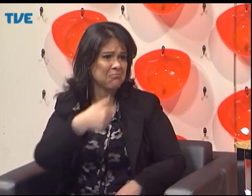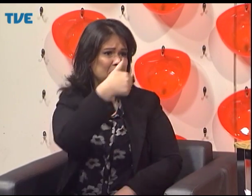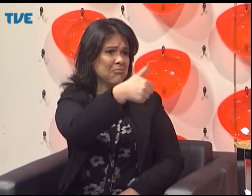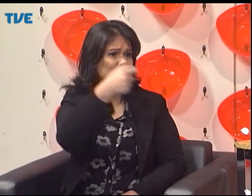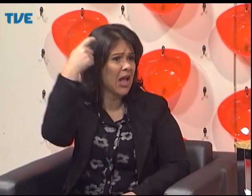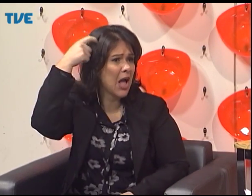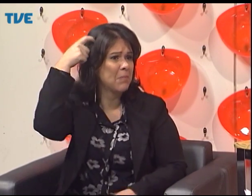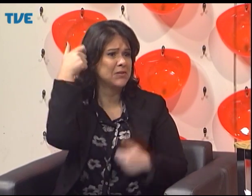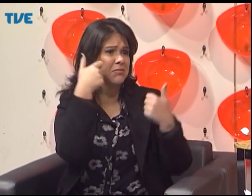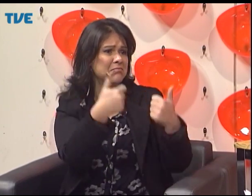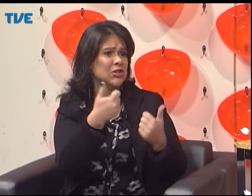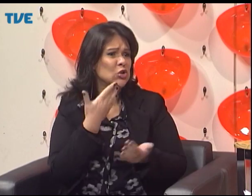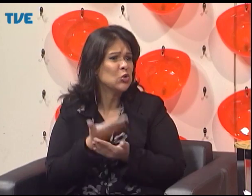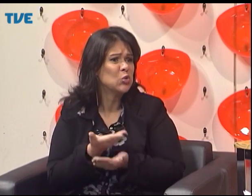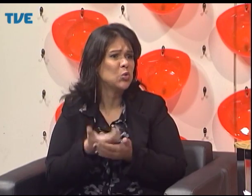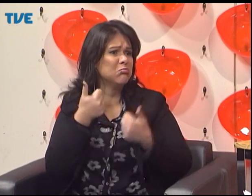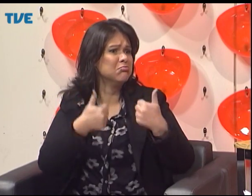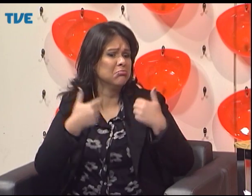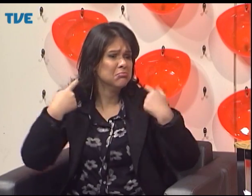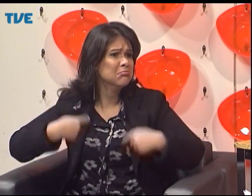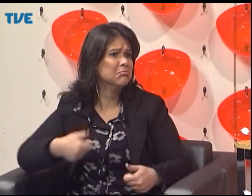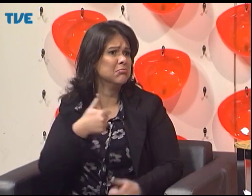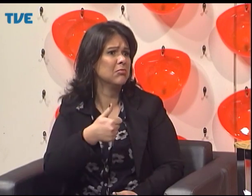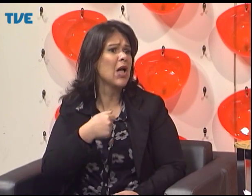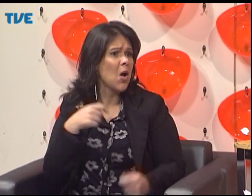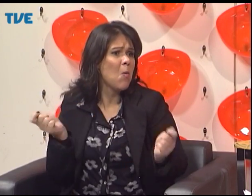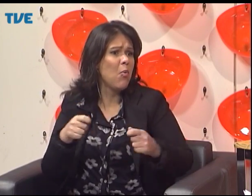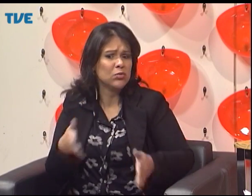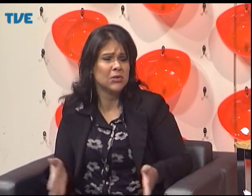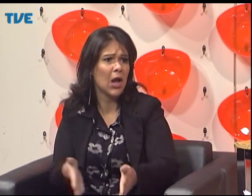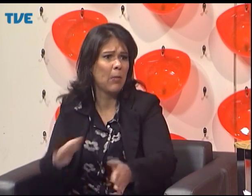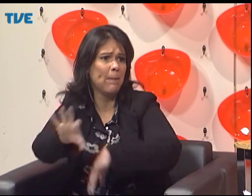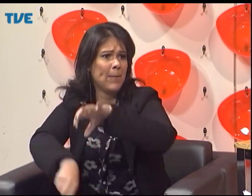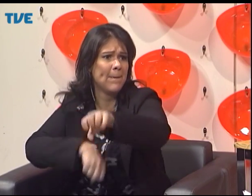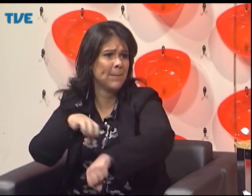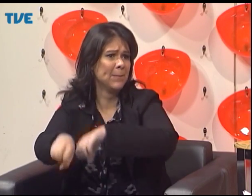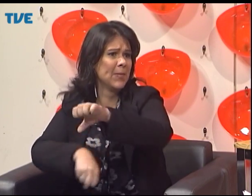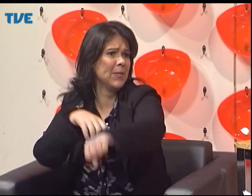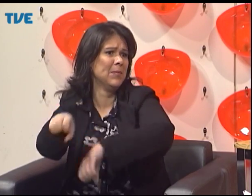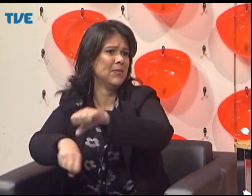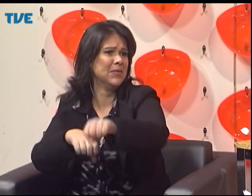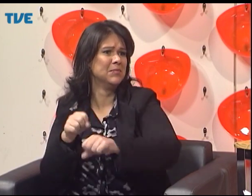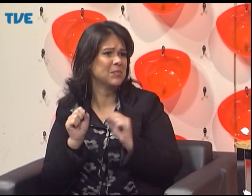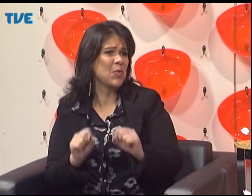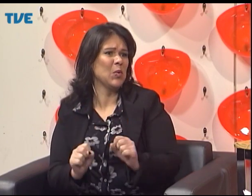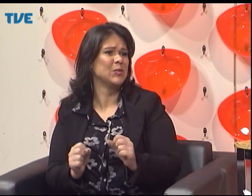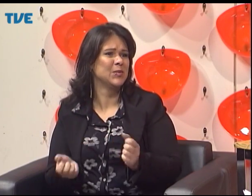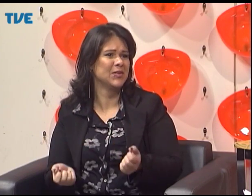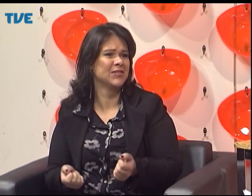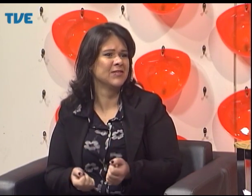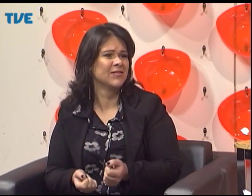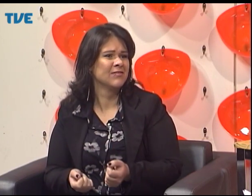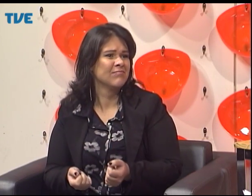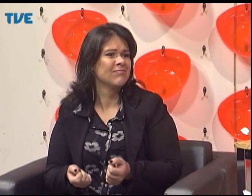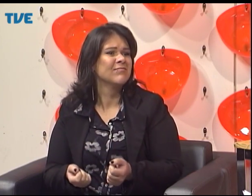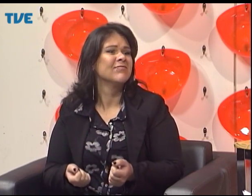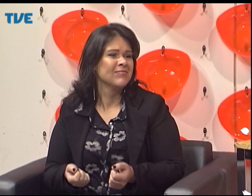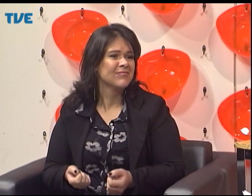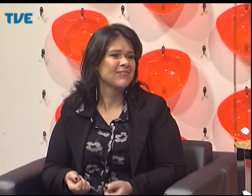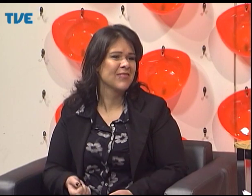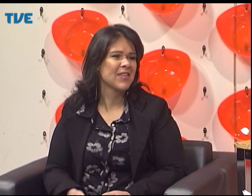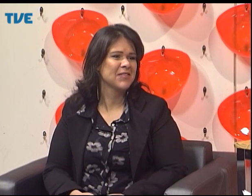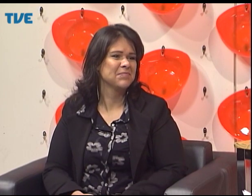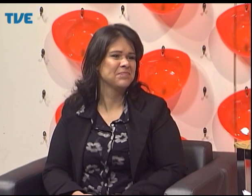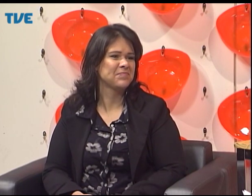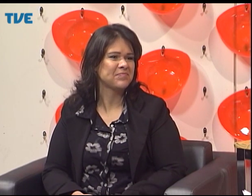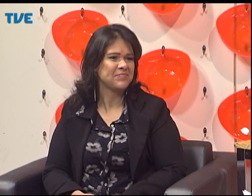não ouvir, mas a questão de poder estar realmente na sociedade, porque eu tenho saúde, eu posso trabalhar, eu